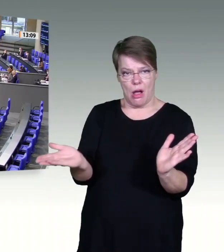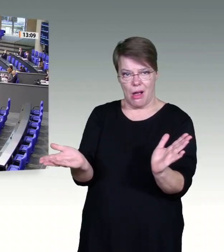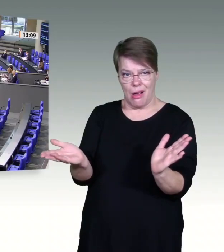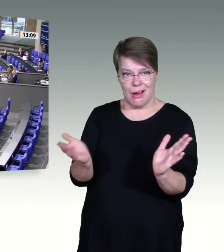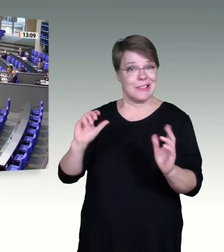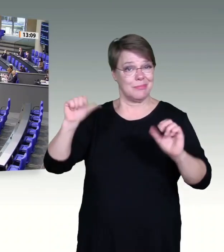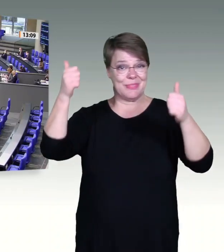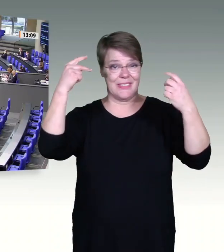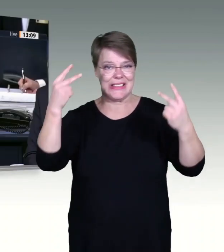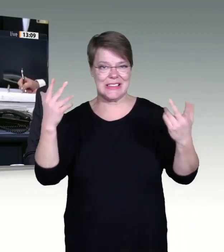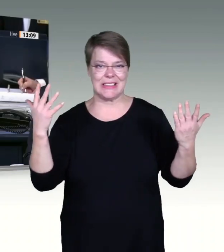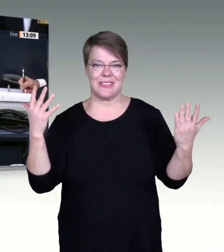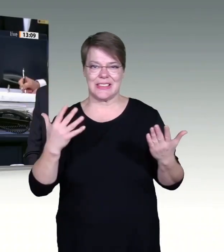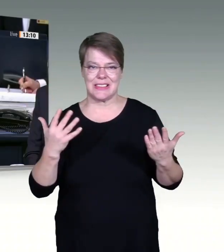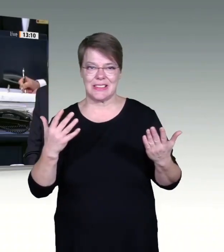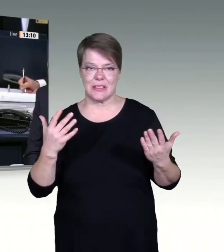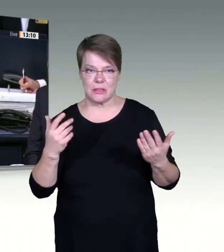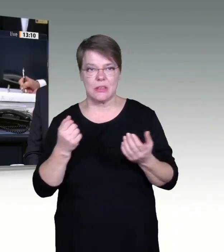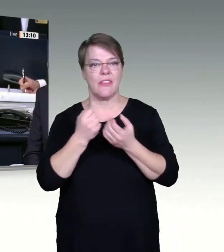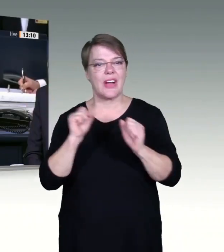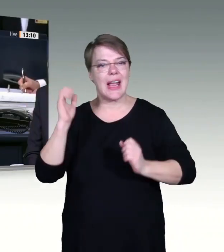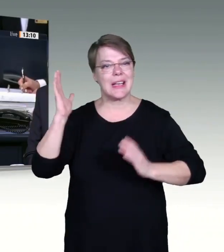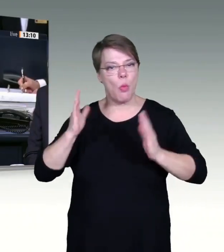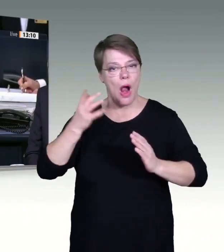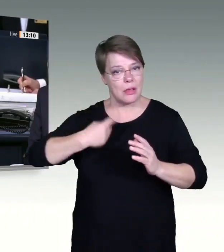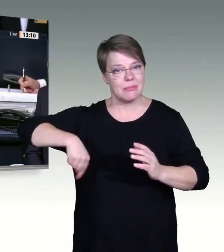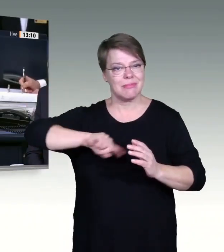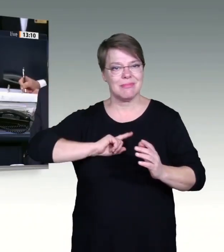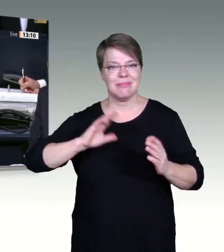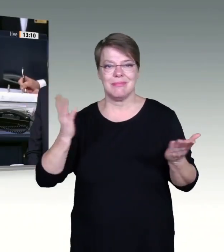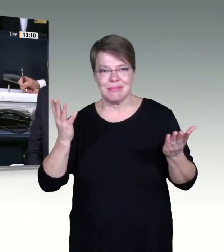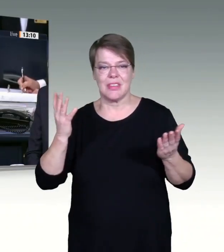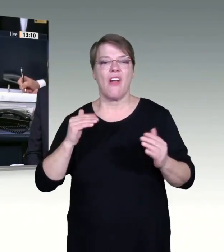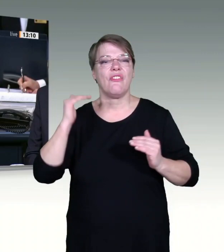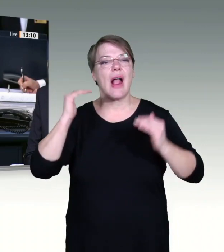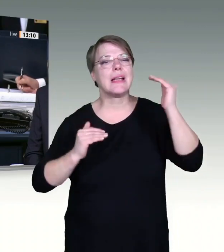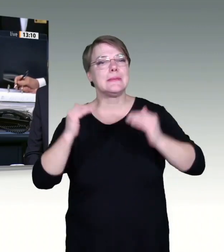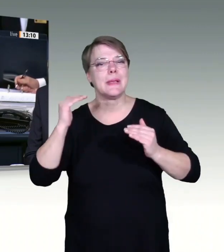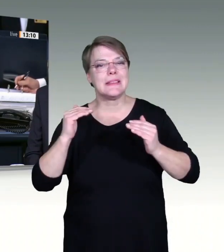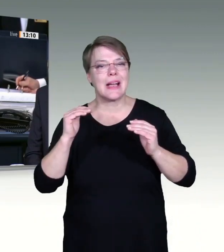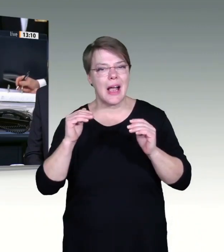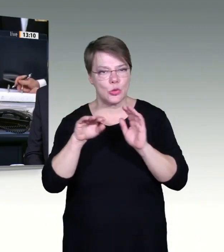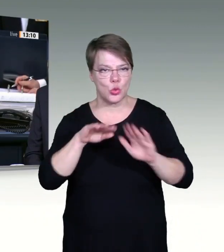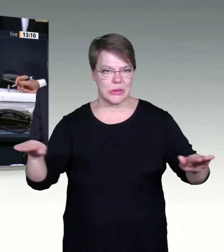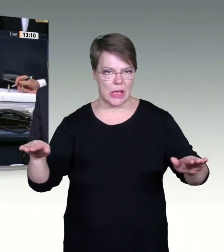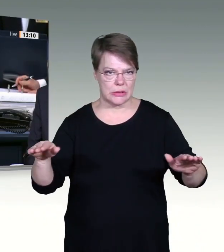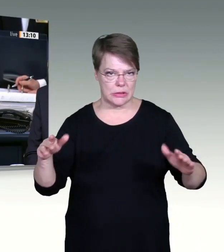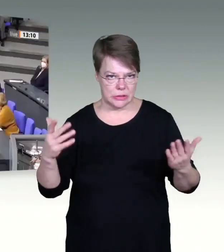Nächste Rednerin für die AfD-Fraktion Frau Dr. Christina Baum, die ihre erste Rede im Deutschen Bundestag hält.